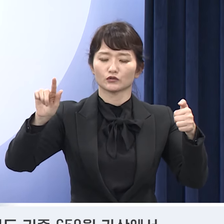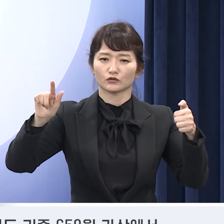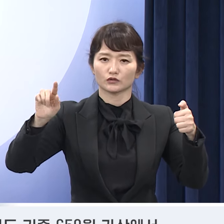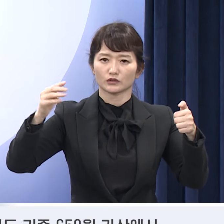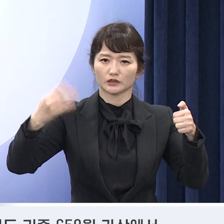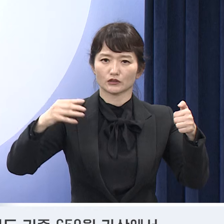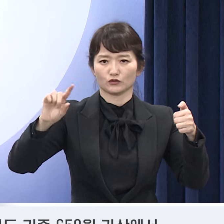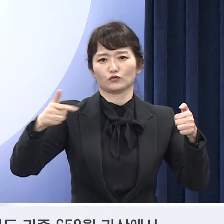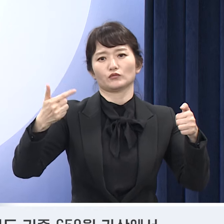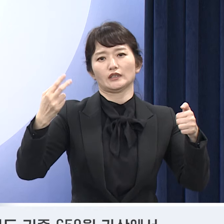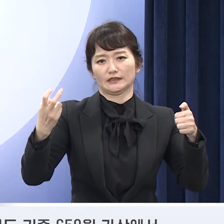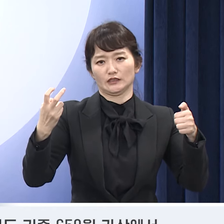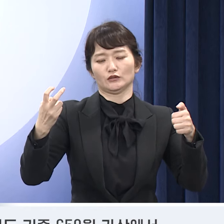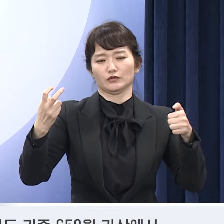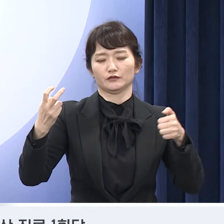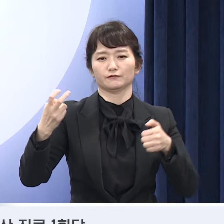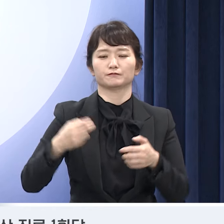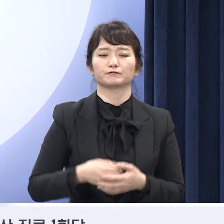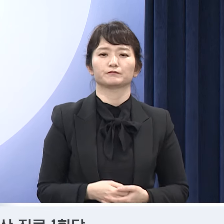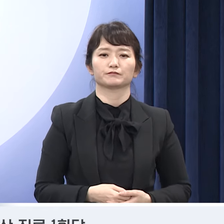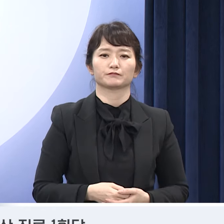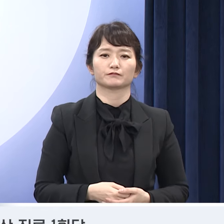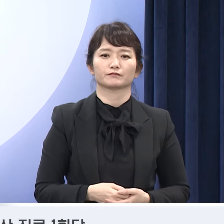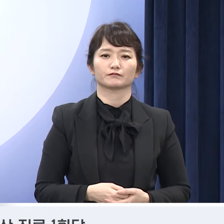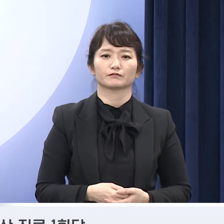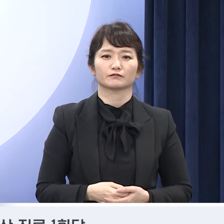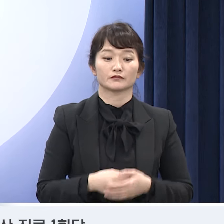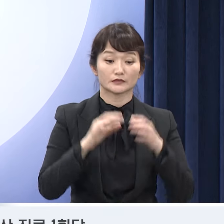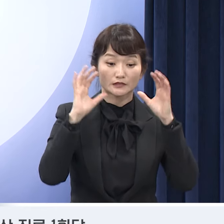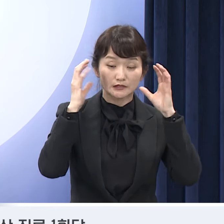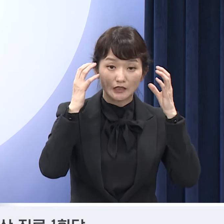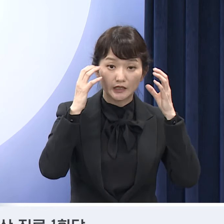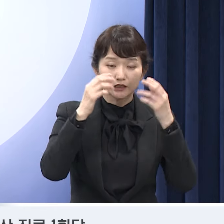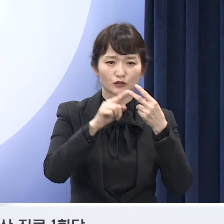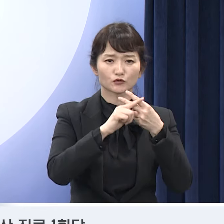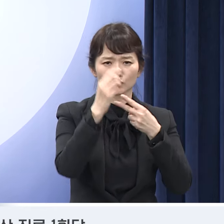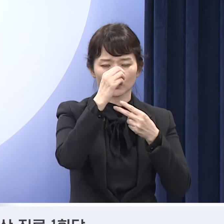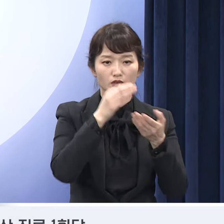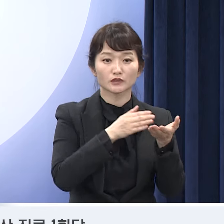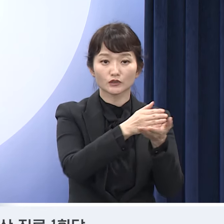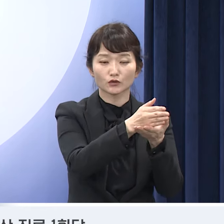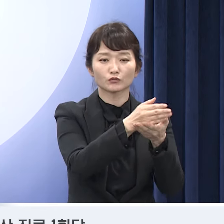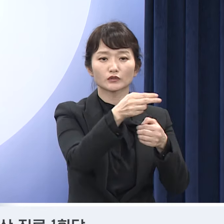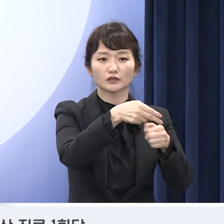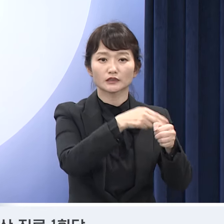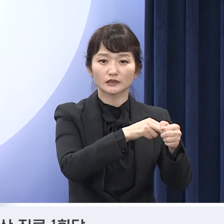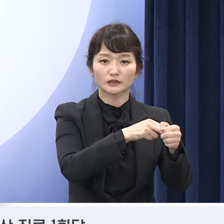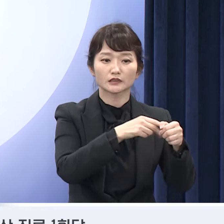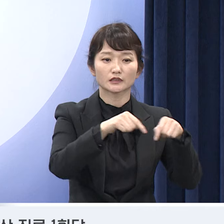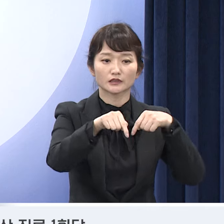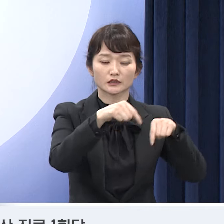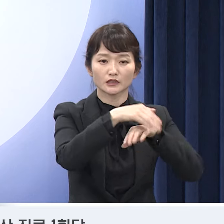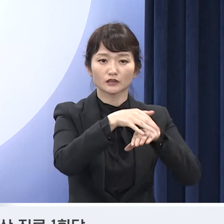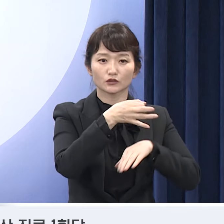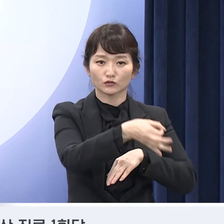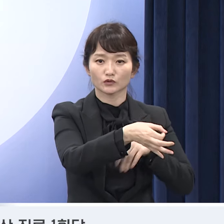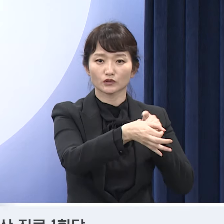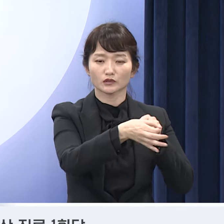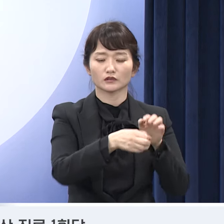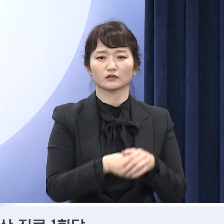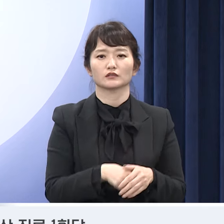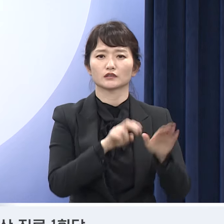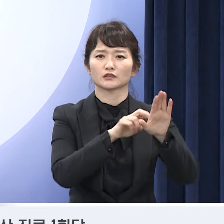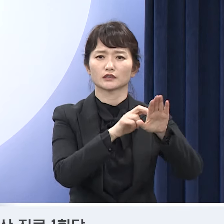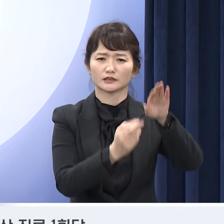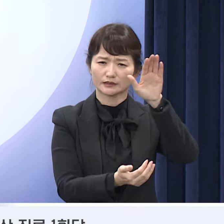개선하였습니다. 아울러 소아청소년과 전문의에 대한 정책 가산 진료 1회당 최대 7